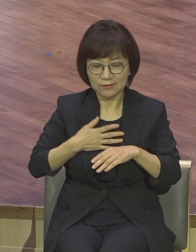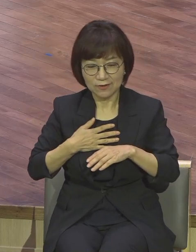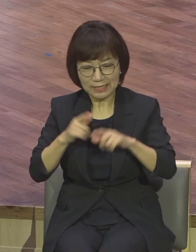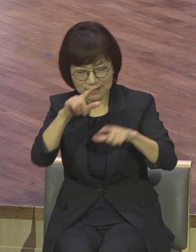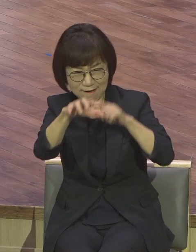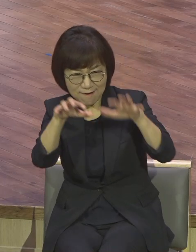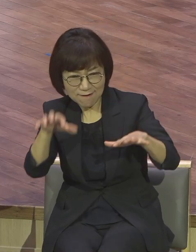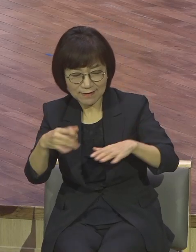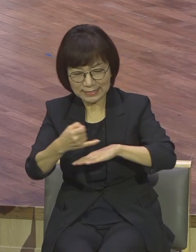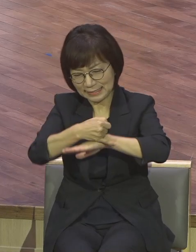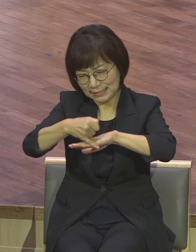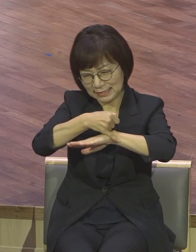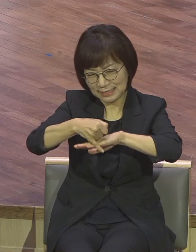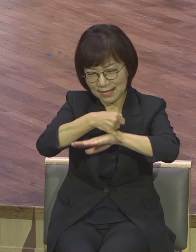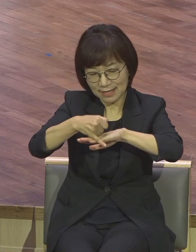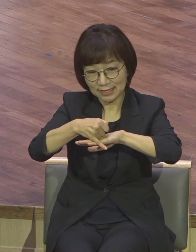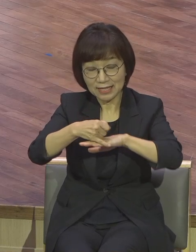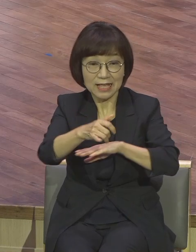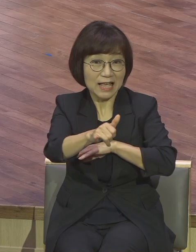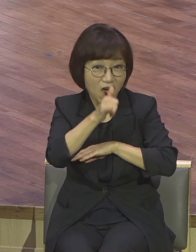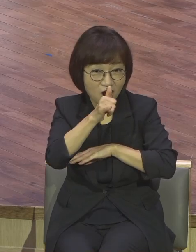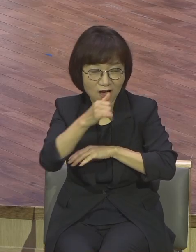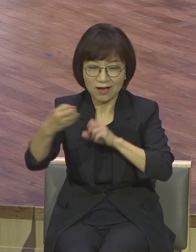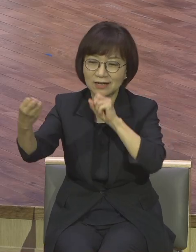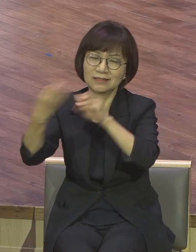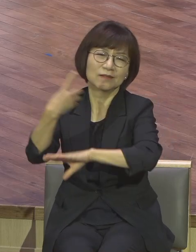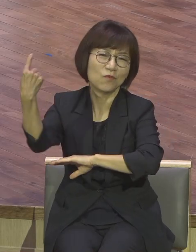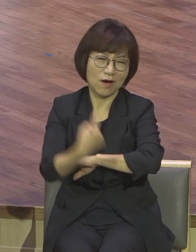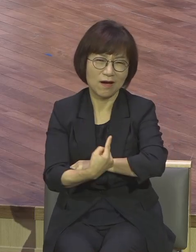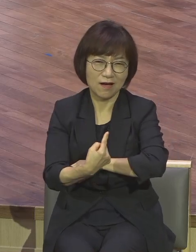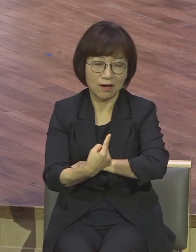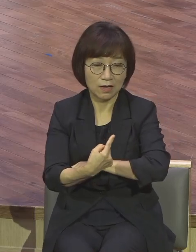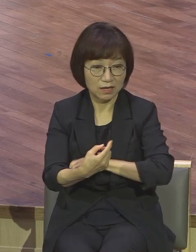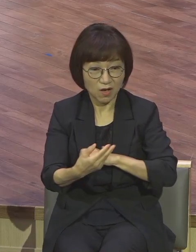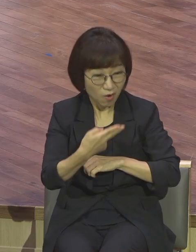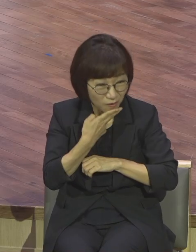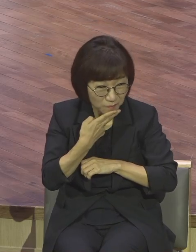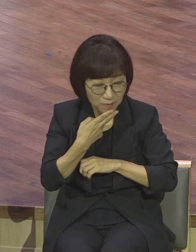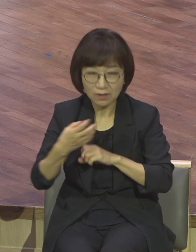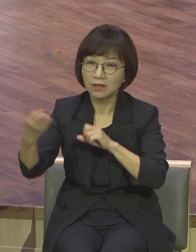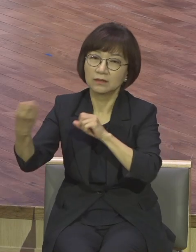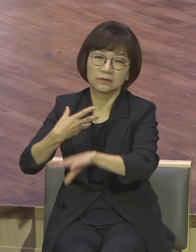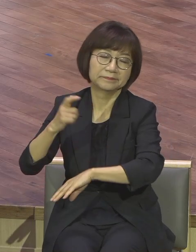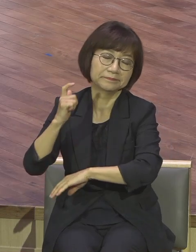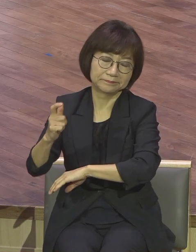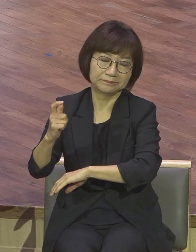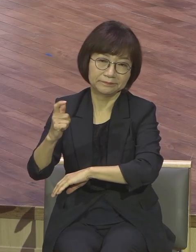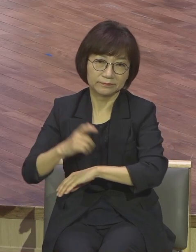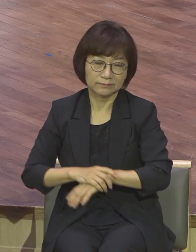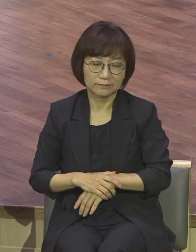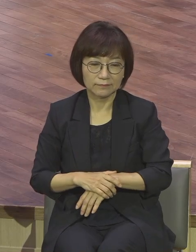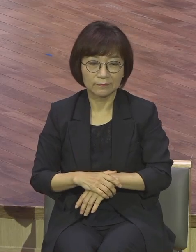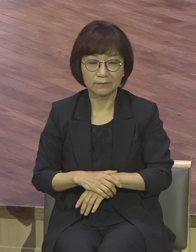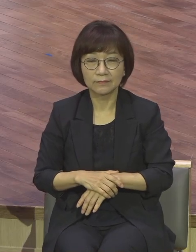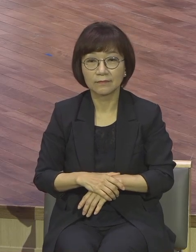디자인하느냐 안 하느냐 이 딱에 달려있어요 쉽게 말하면 이게 무슨 말이냐 영적으로